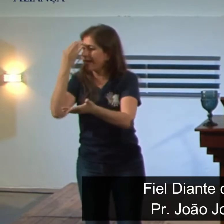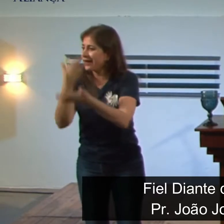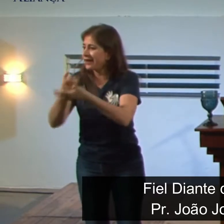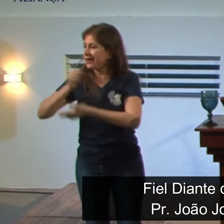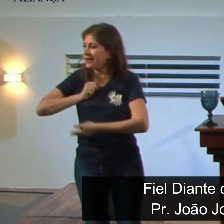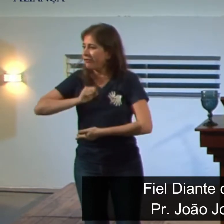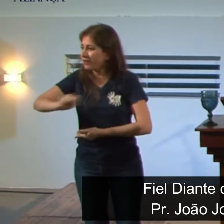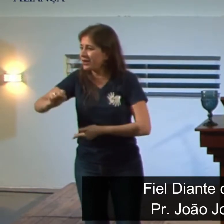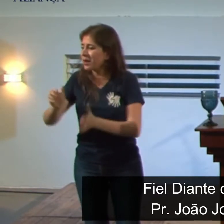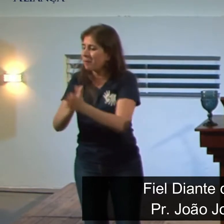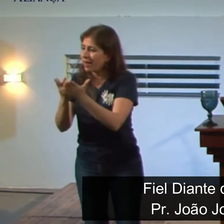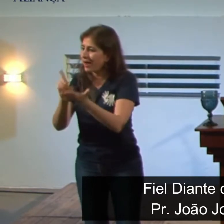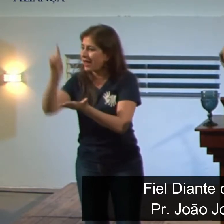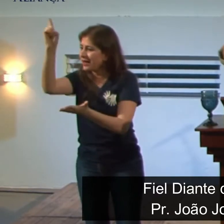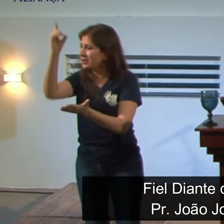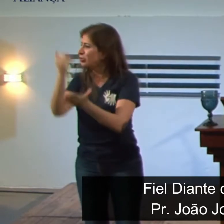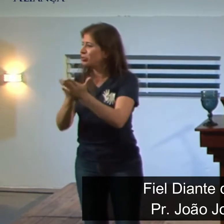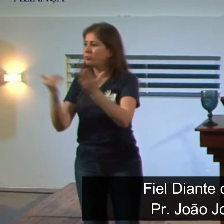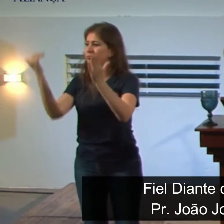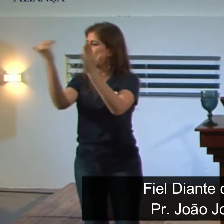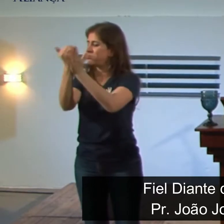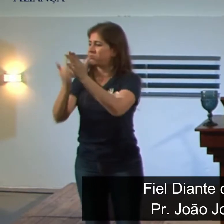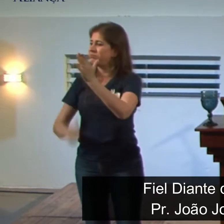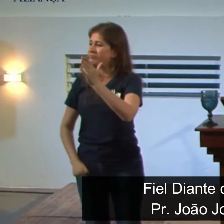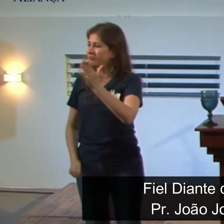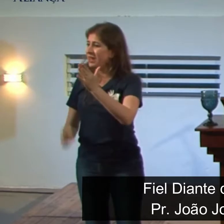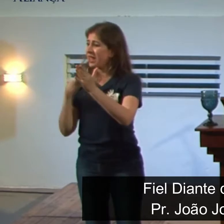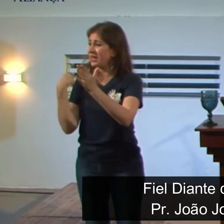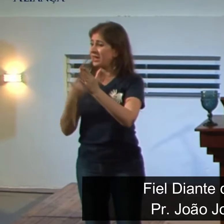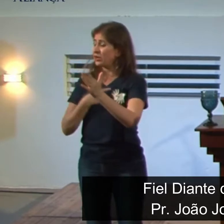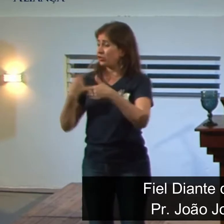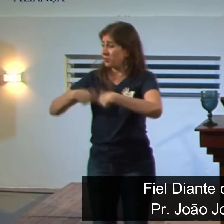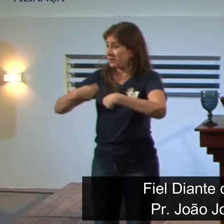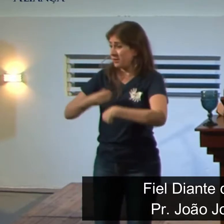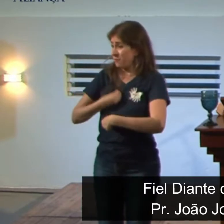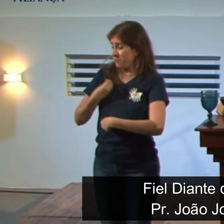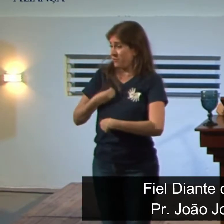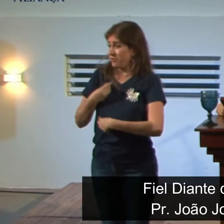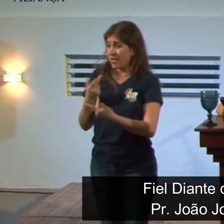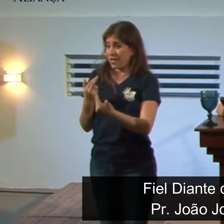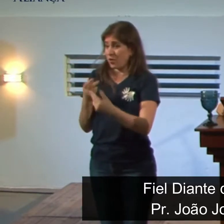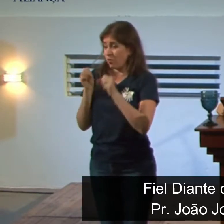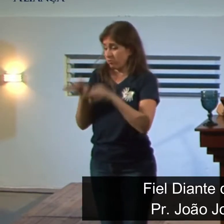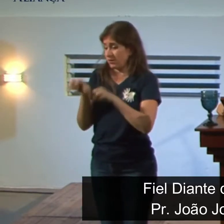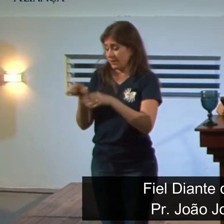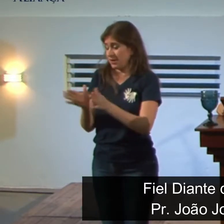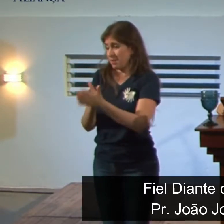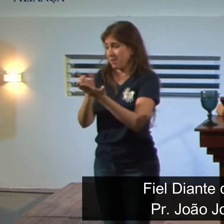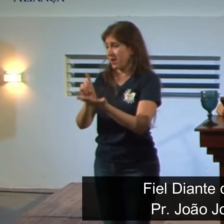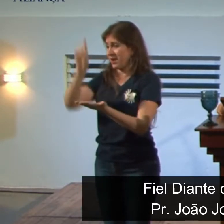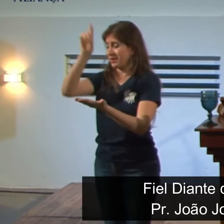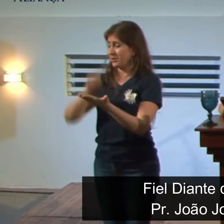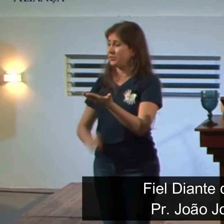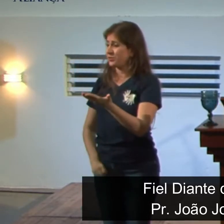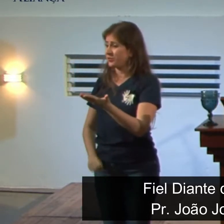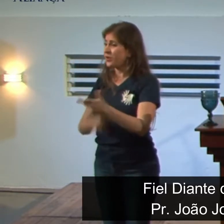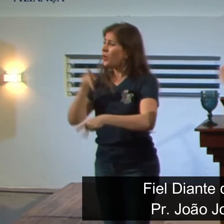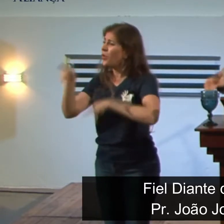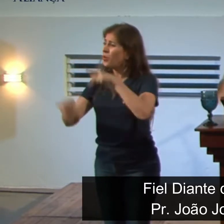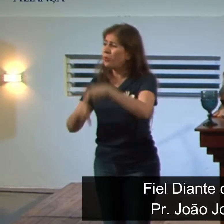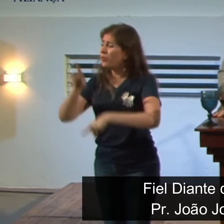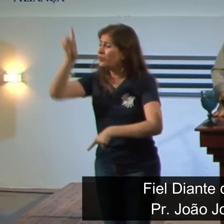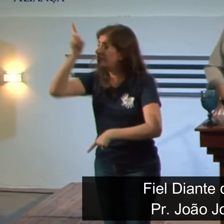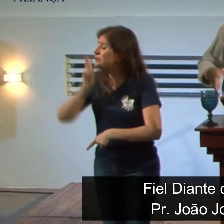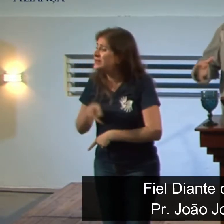por defender que a palavra de Deus é suficiente que você deve viver de acordo com o que ensina a palavra de Deus. Então, o povo de Deus